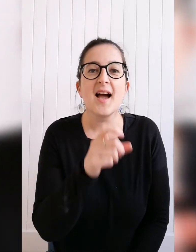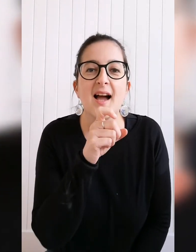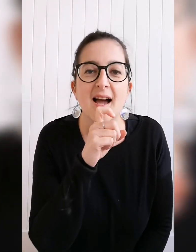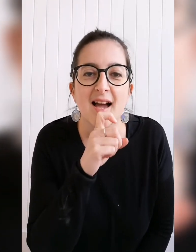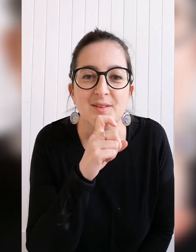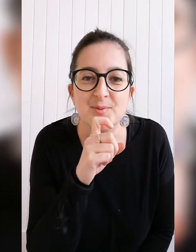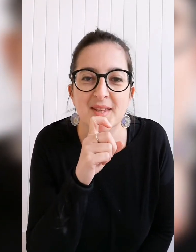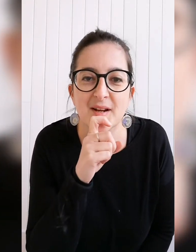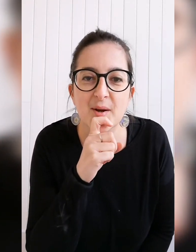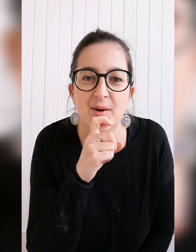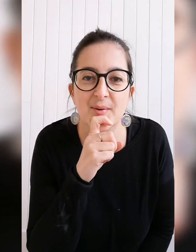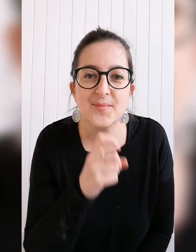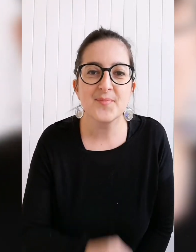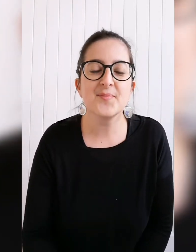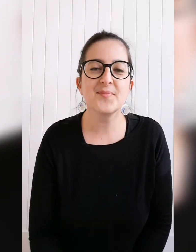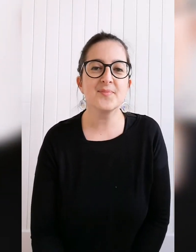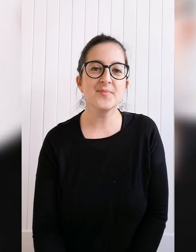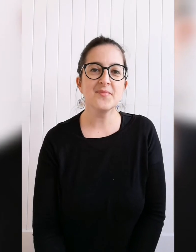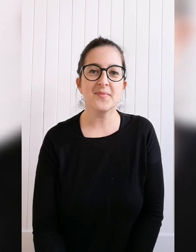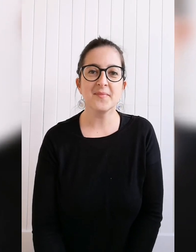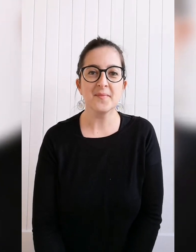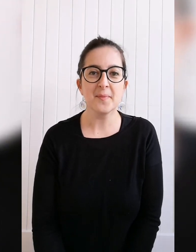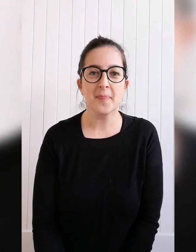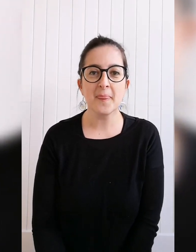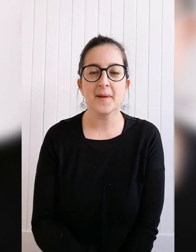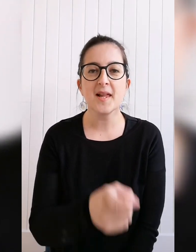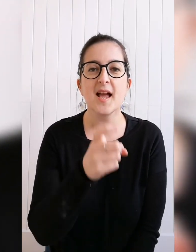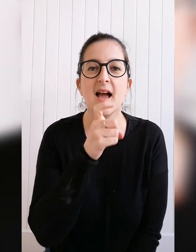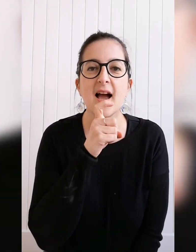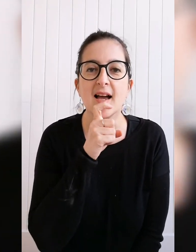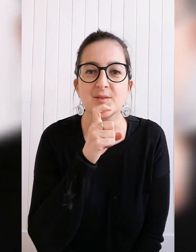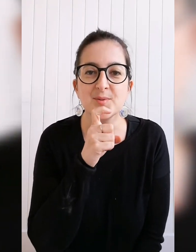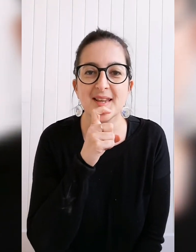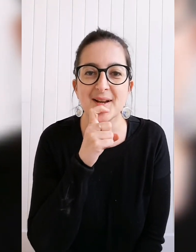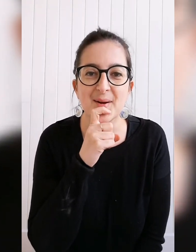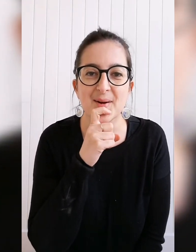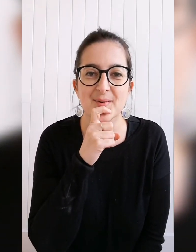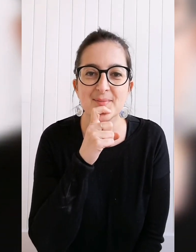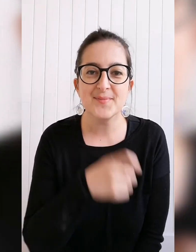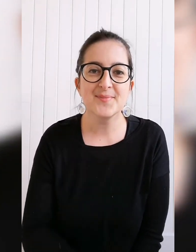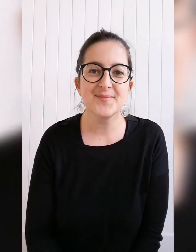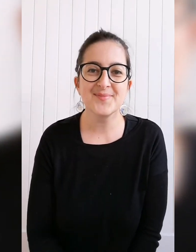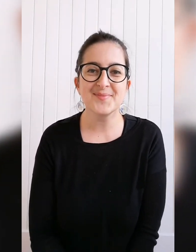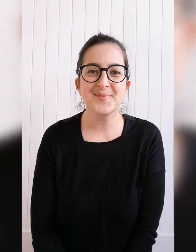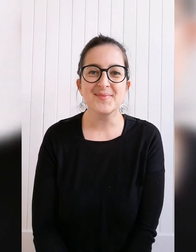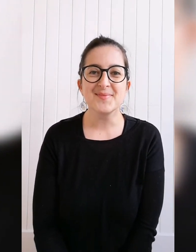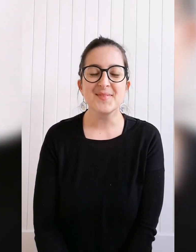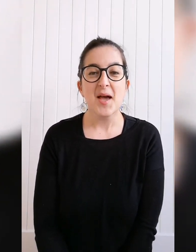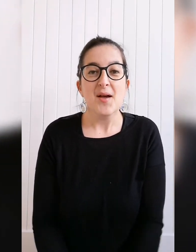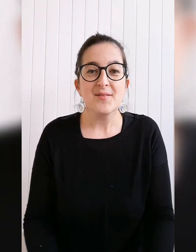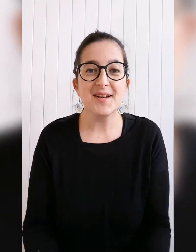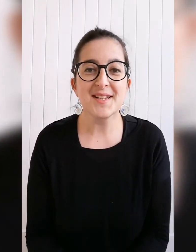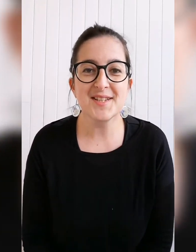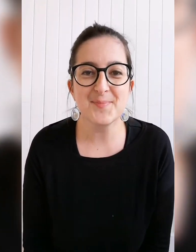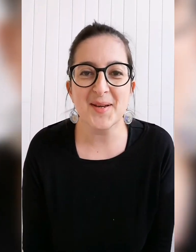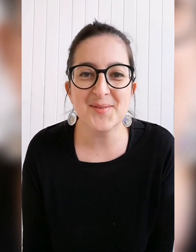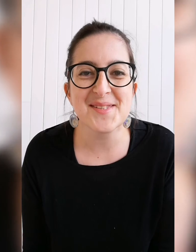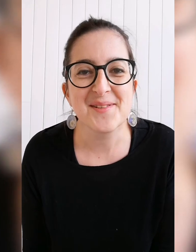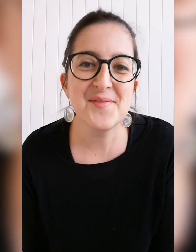à tout à l'heure à tout à l'heure voilà j'espère que cette